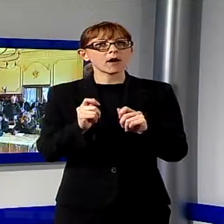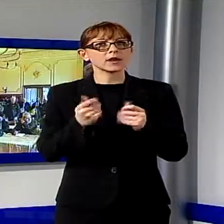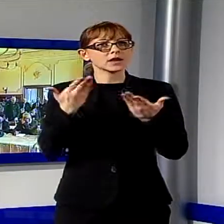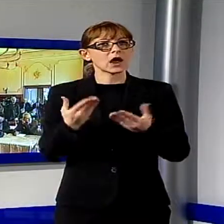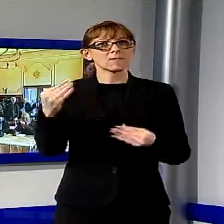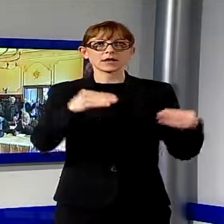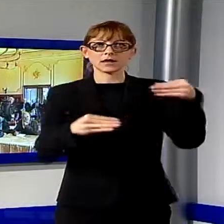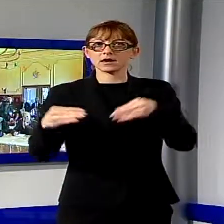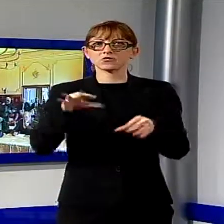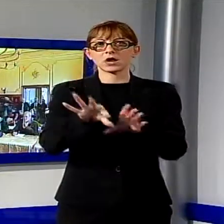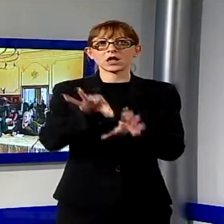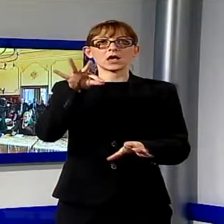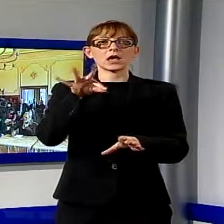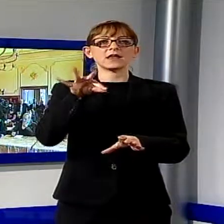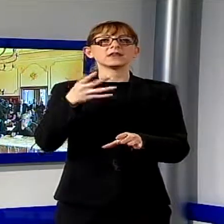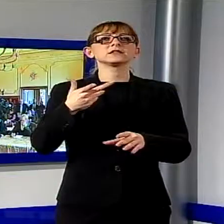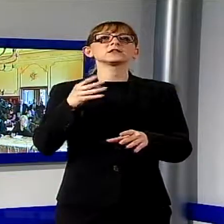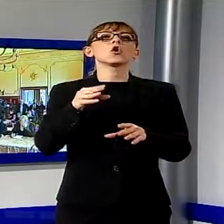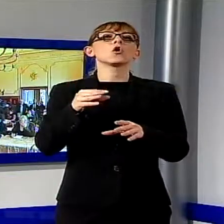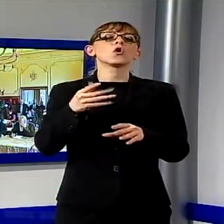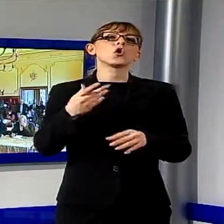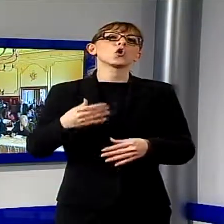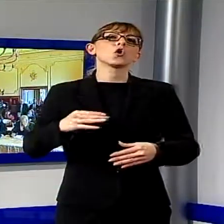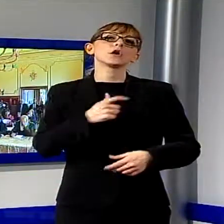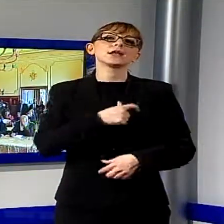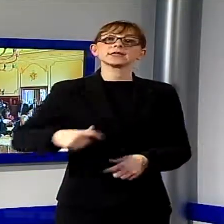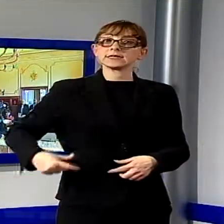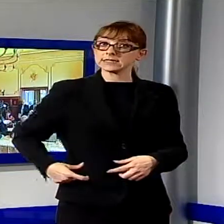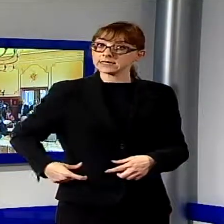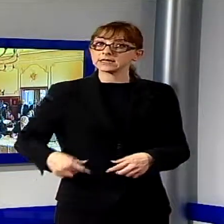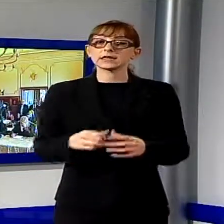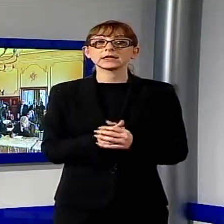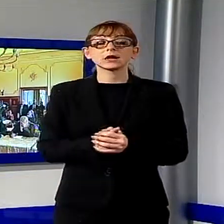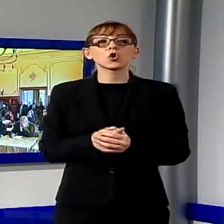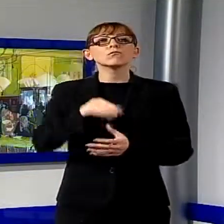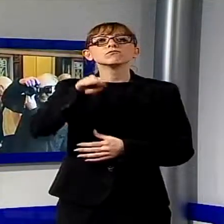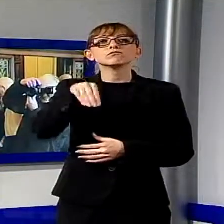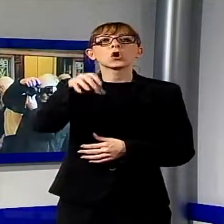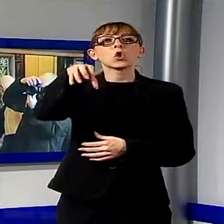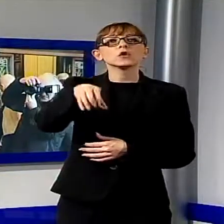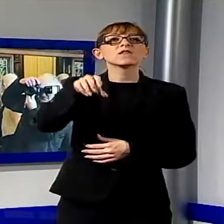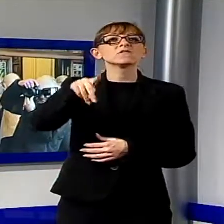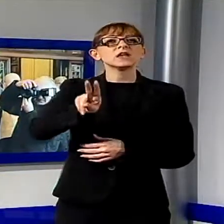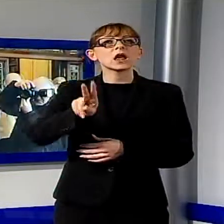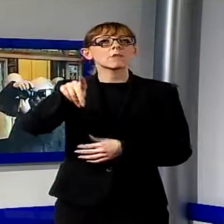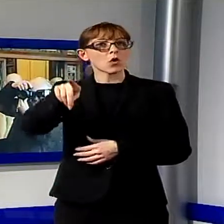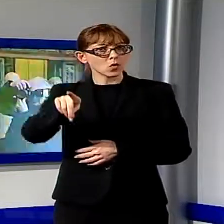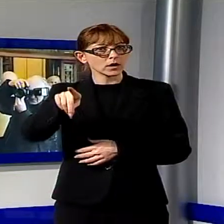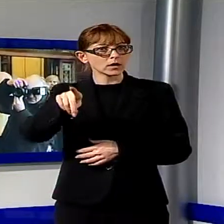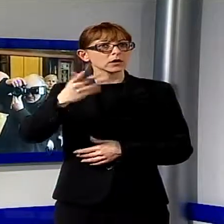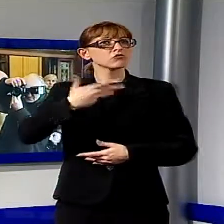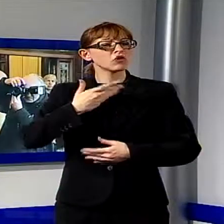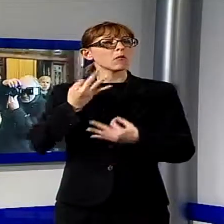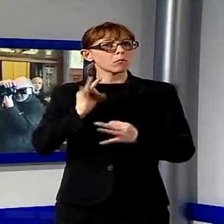città. All'hotel Villatina è andata in scena la presentazione della candidatura più attesa e più discussa, quella dell'ex